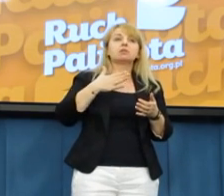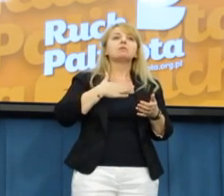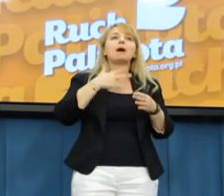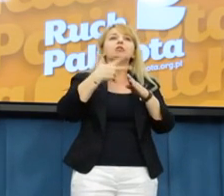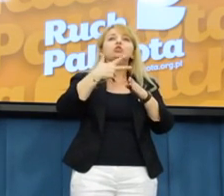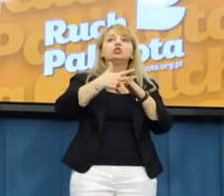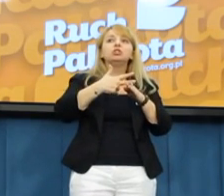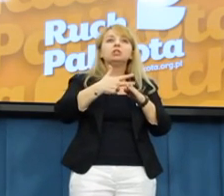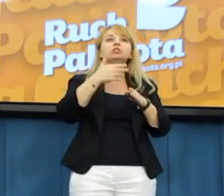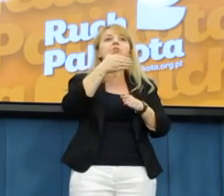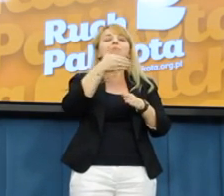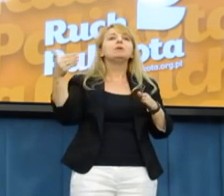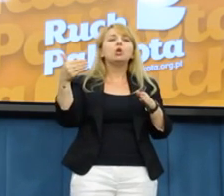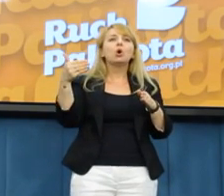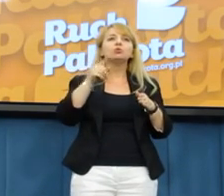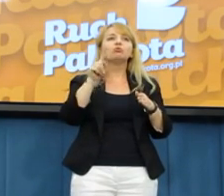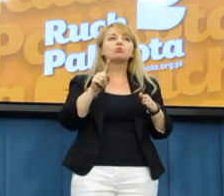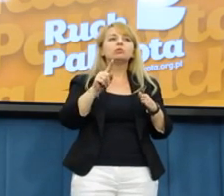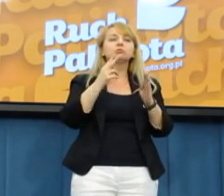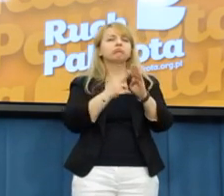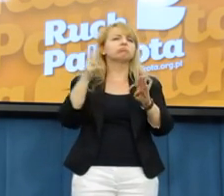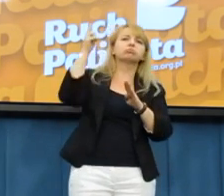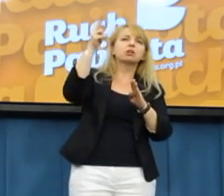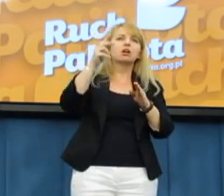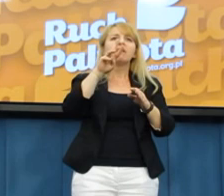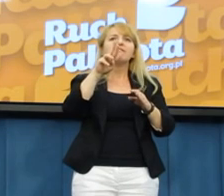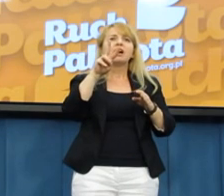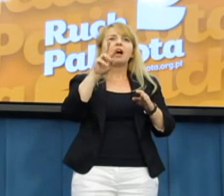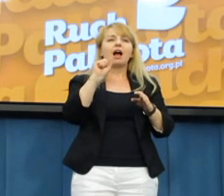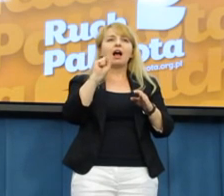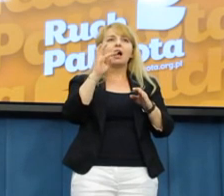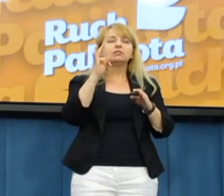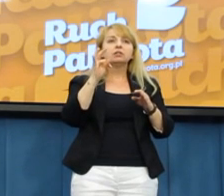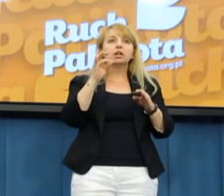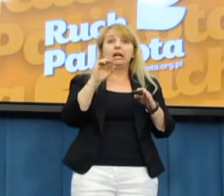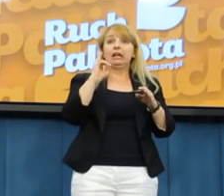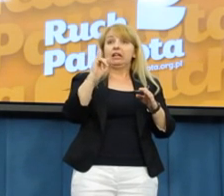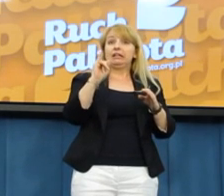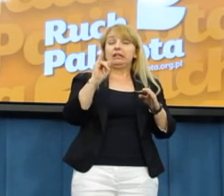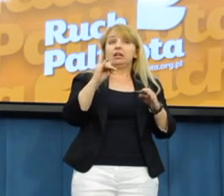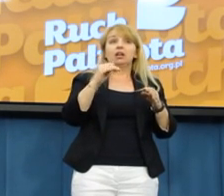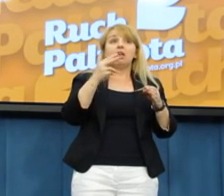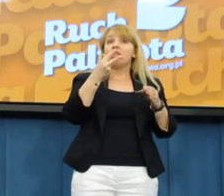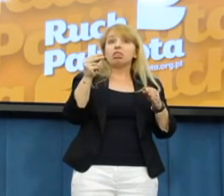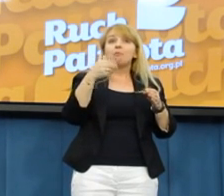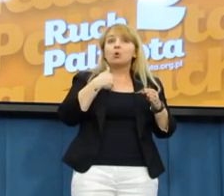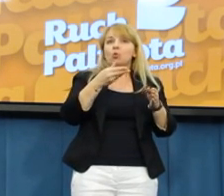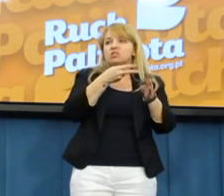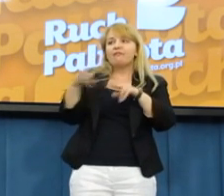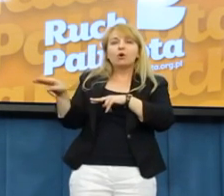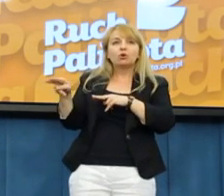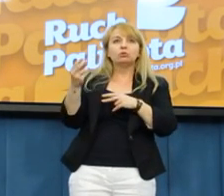milionów złotych nadpłaconego podatku VAT od sierpnia zeszłego roku i ani złotówki nie zostało z Urzędu Skarbowego. Dlaczego ich nie dostał?